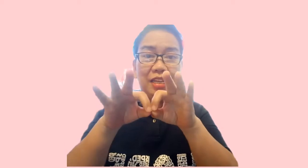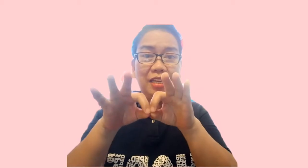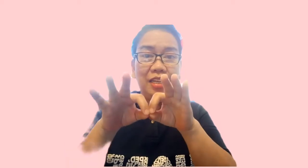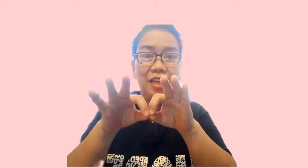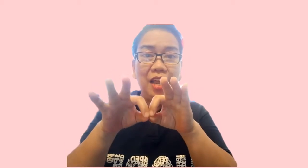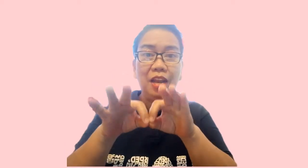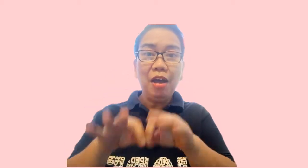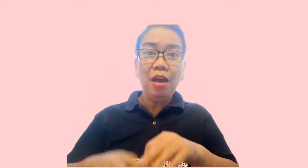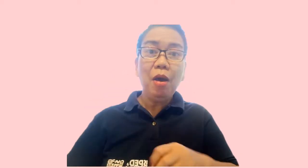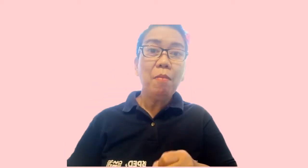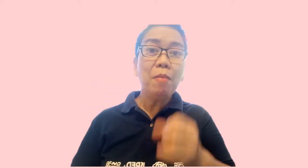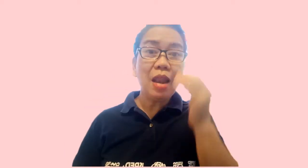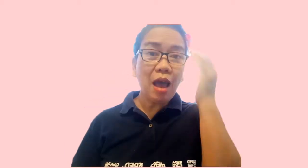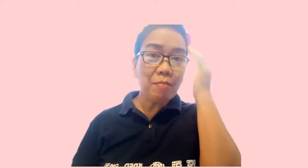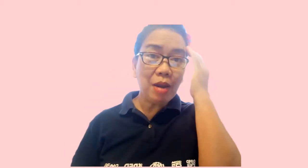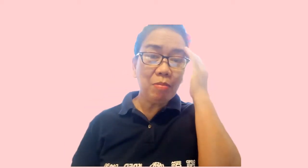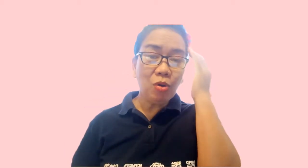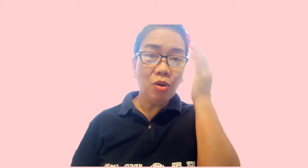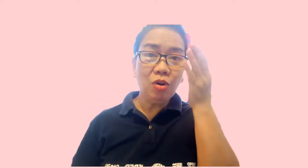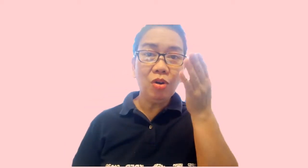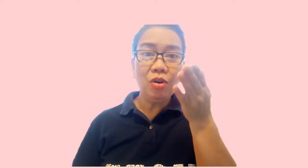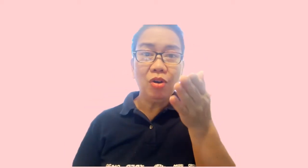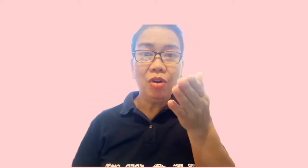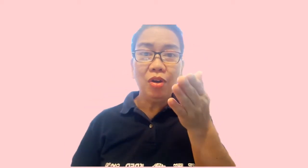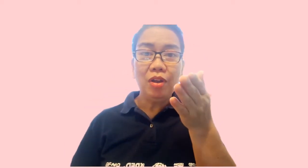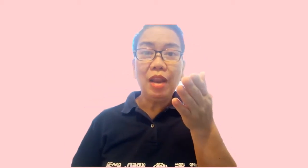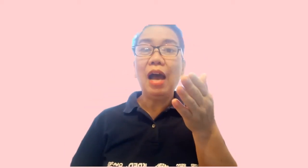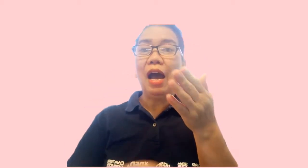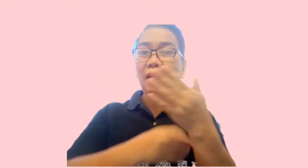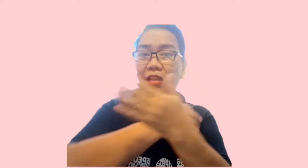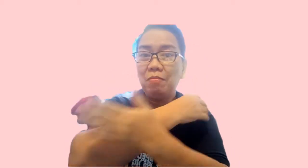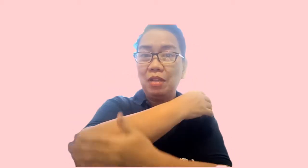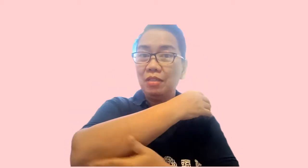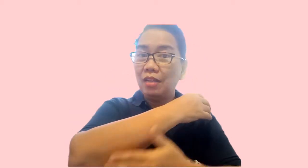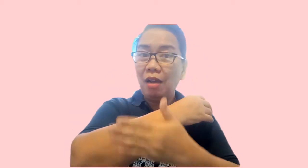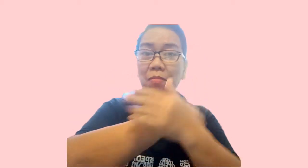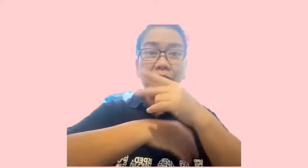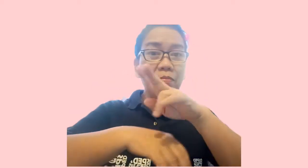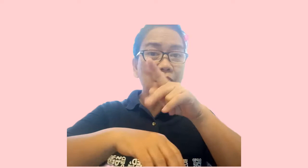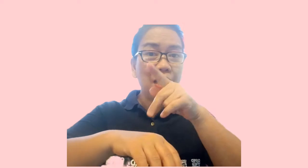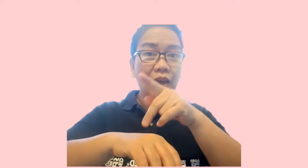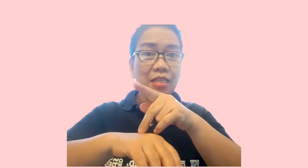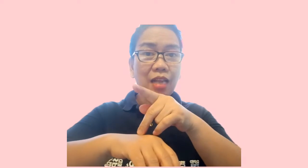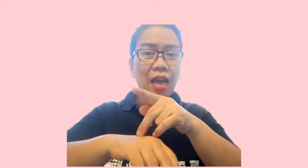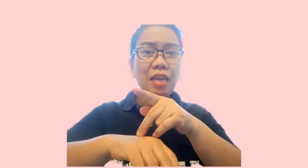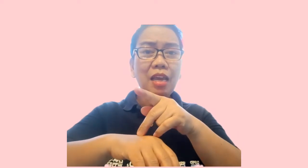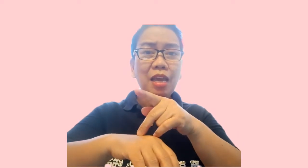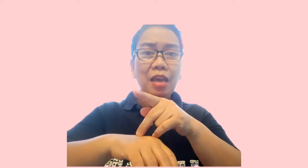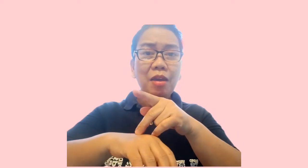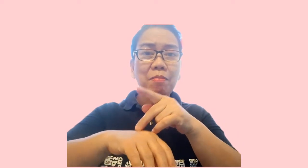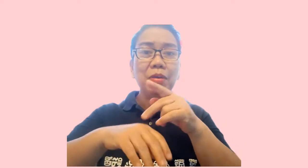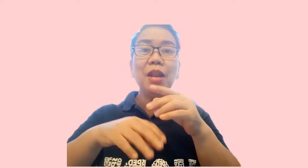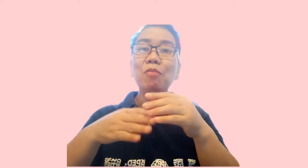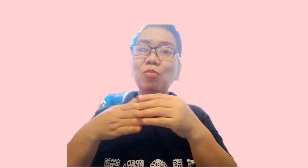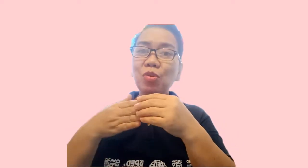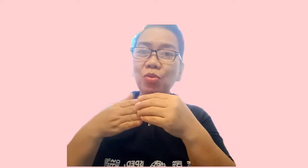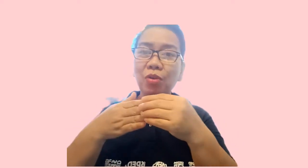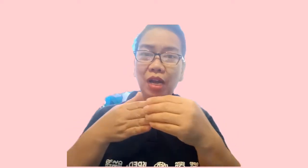na malaman mo na ang ating bansang Pilipinas ay pinamumunuan